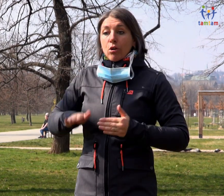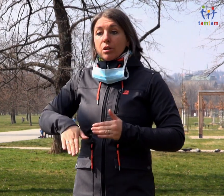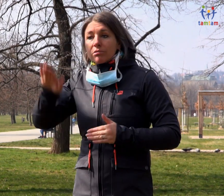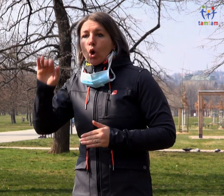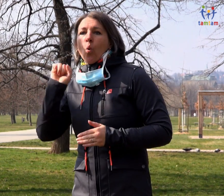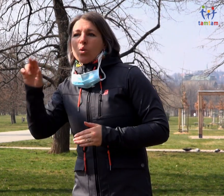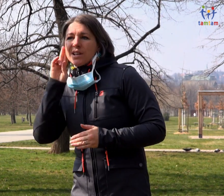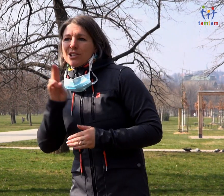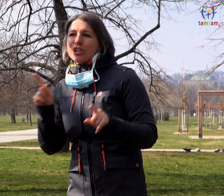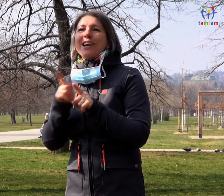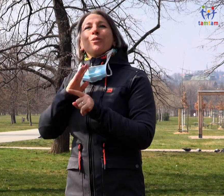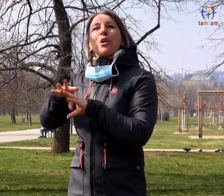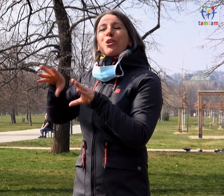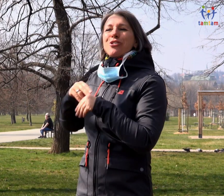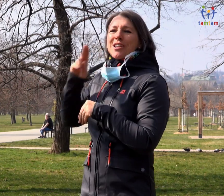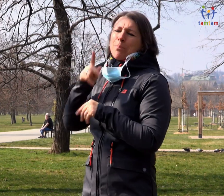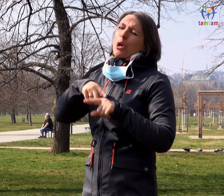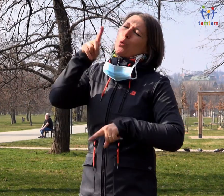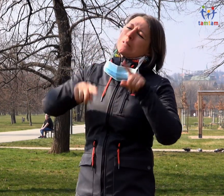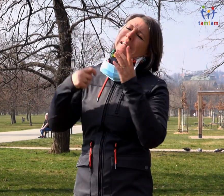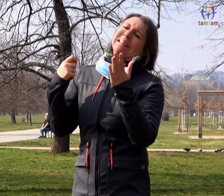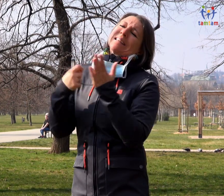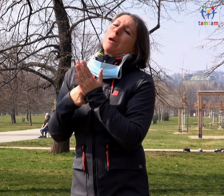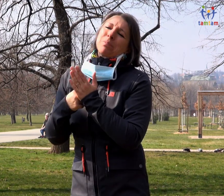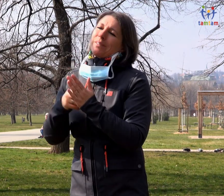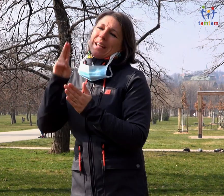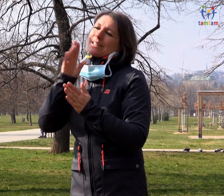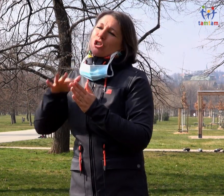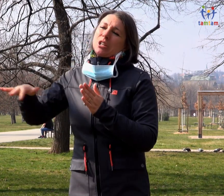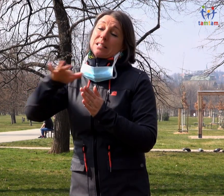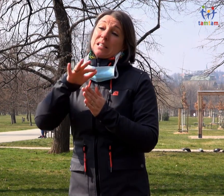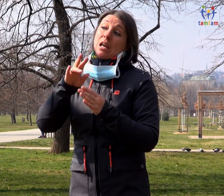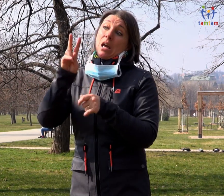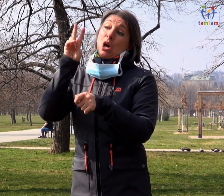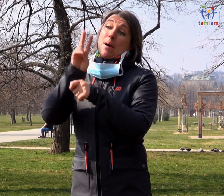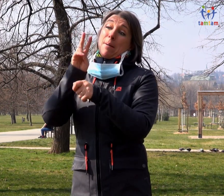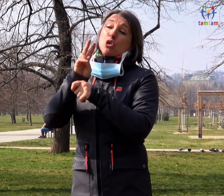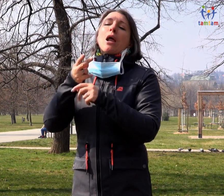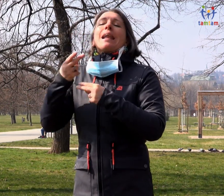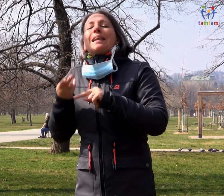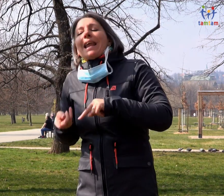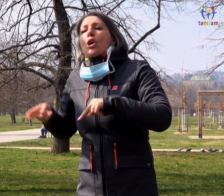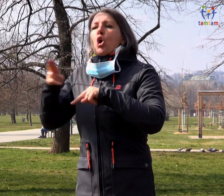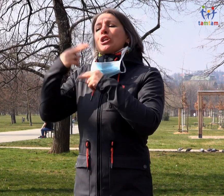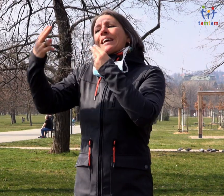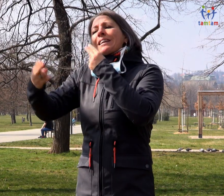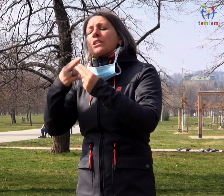jestli sluch ztratili ve starém věku. Když si vezmeme velkou populaci seniorů, kteří jsou nejvíce ohroženi